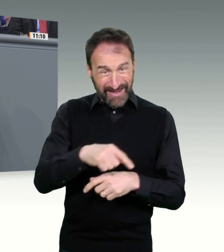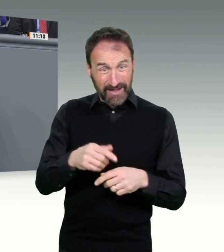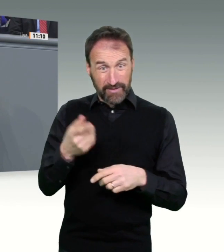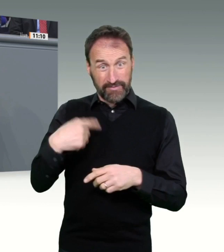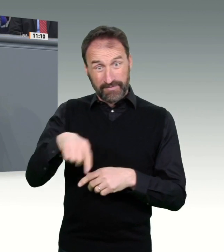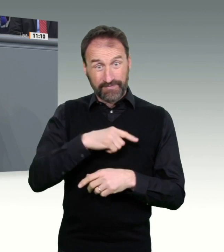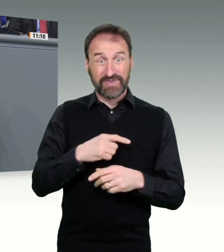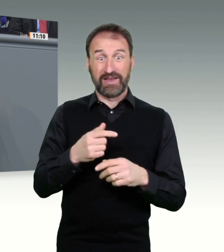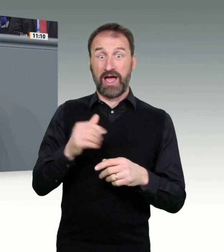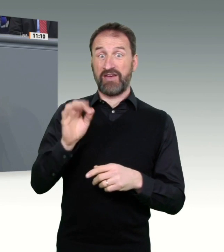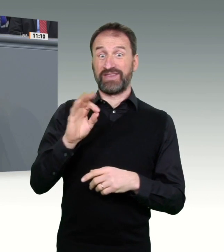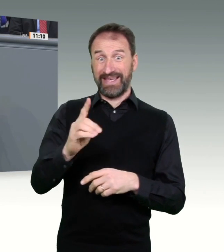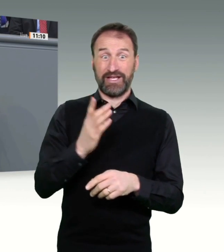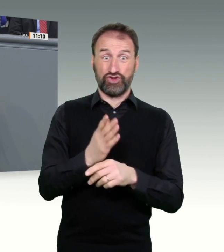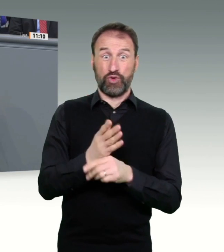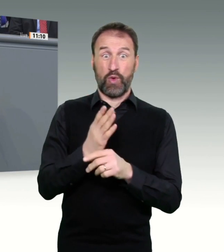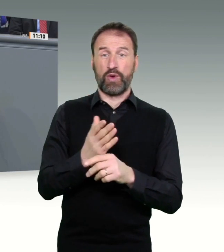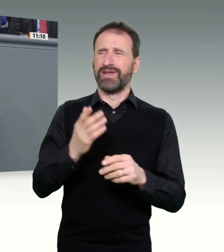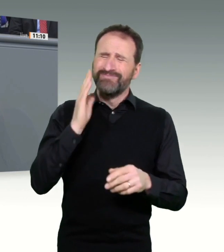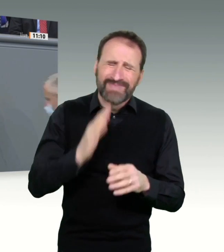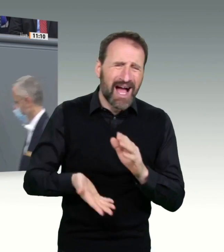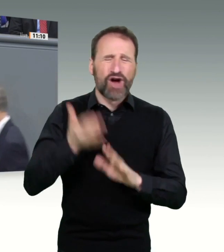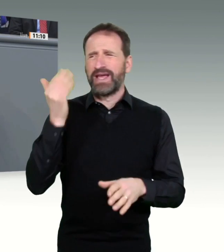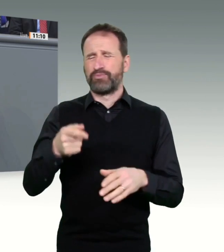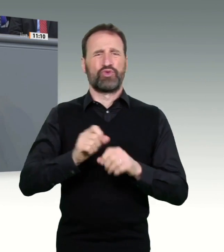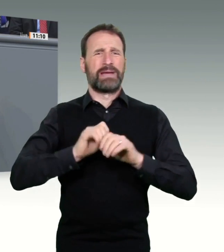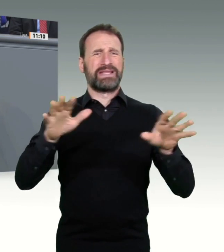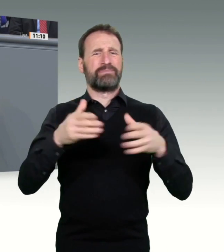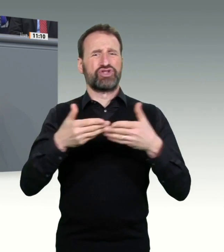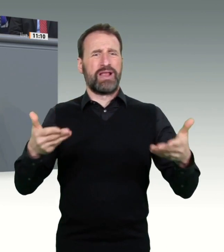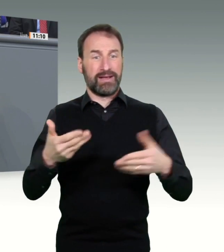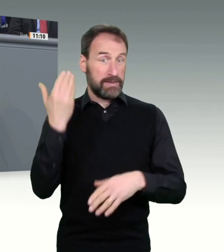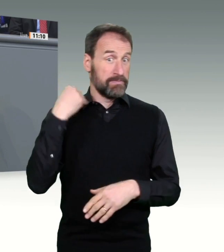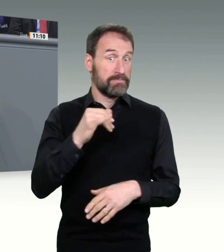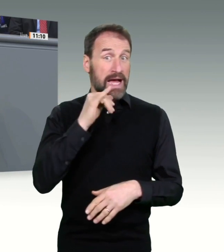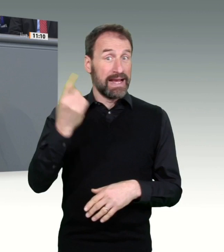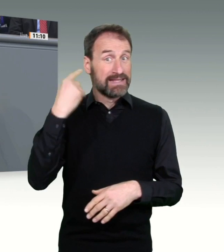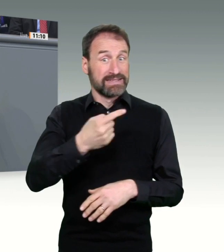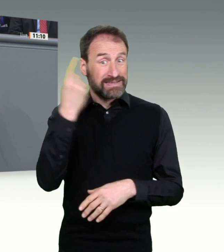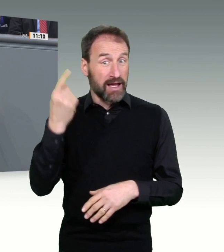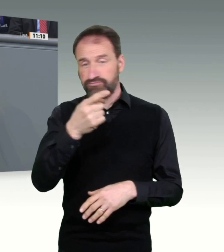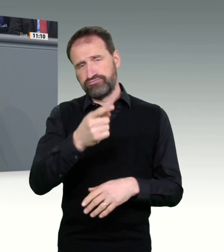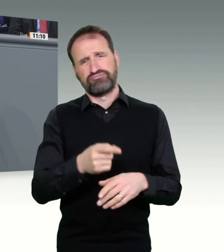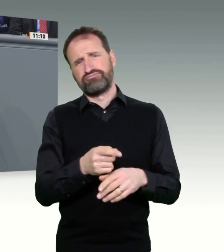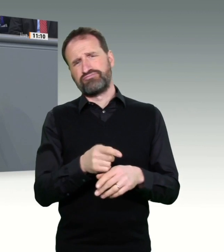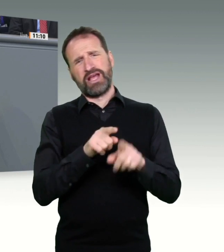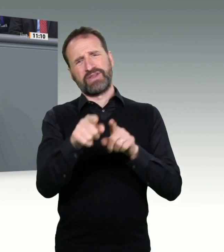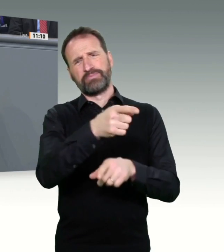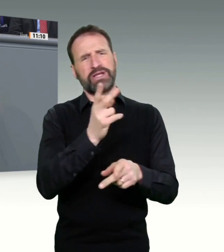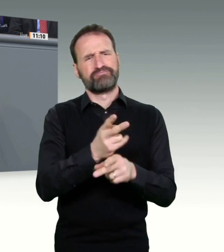abgelehnt und sind auf der Panikwelle mitgeritten. Bis Sie eben diesen Antrag schlussendlich kopiert und im